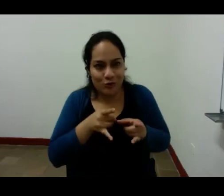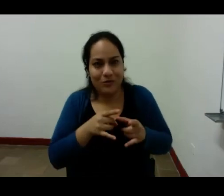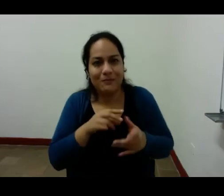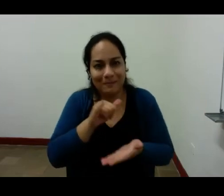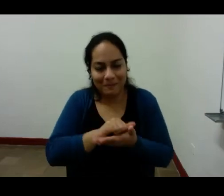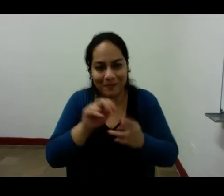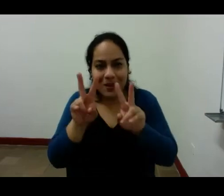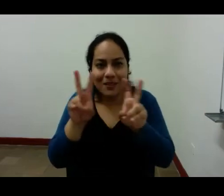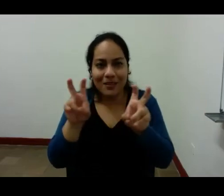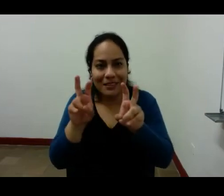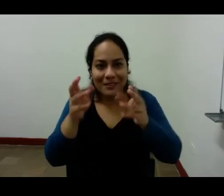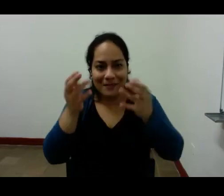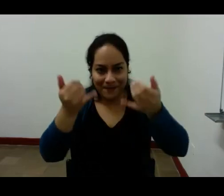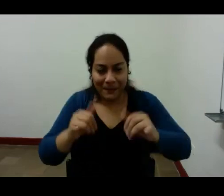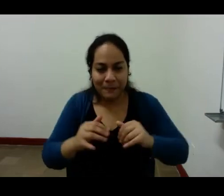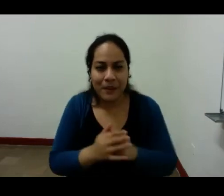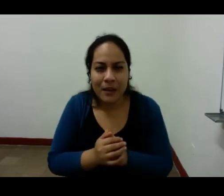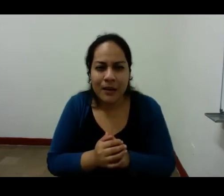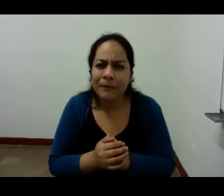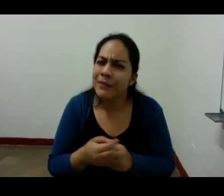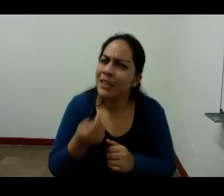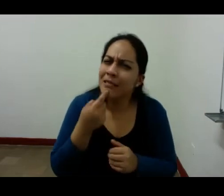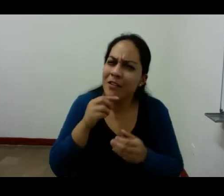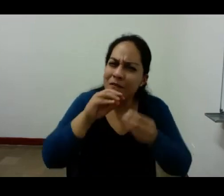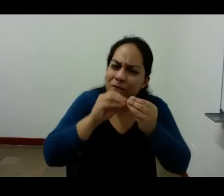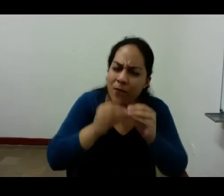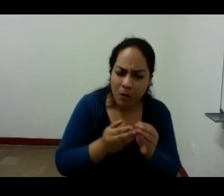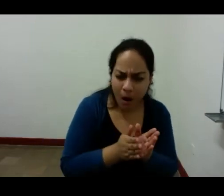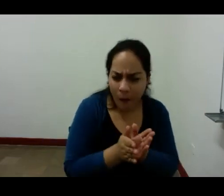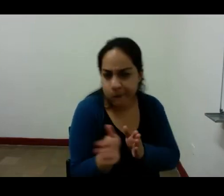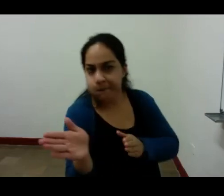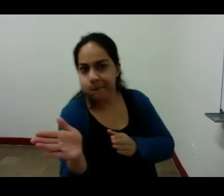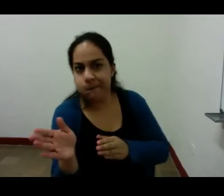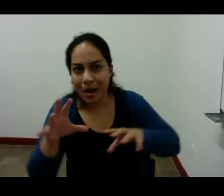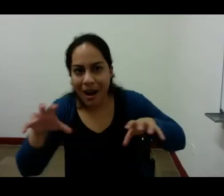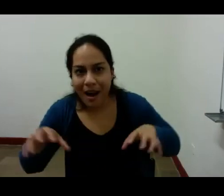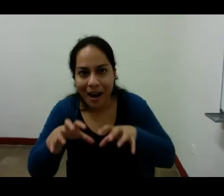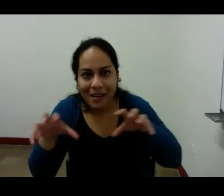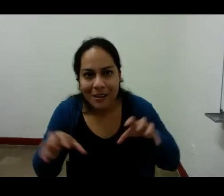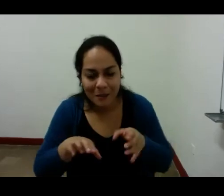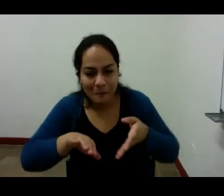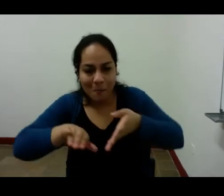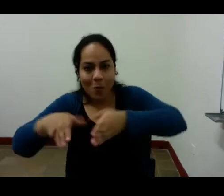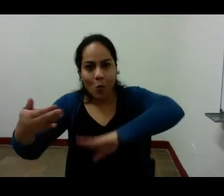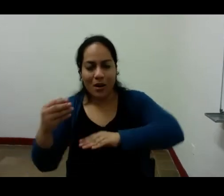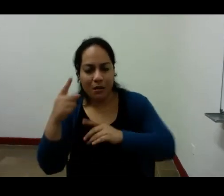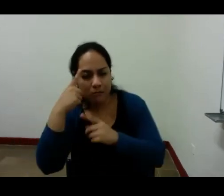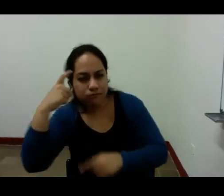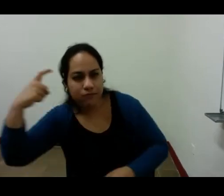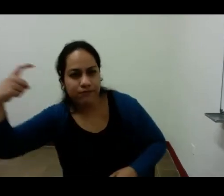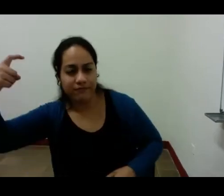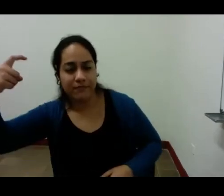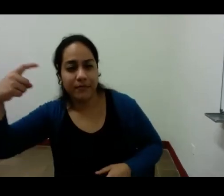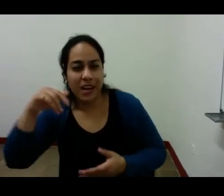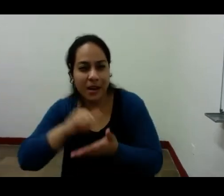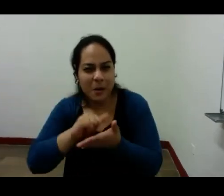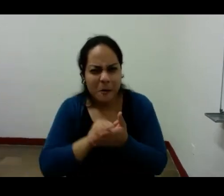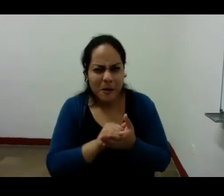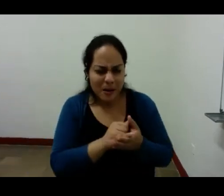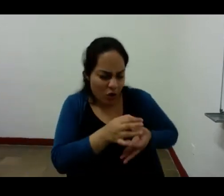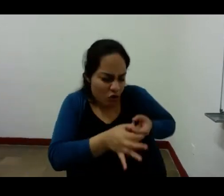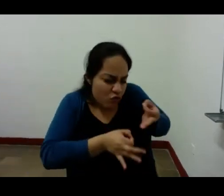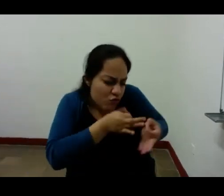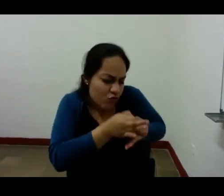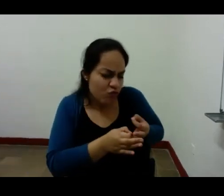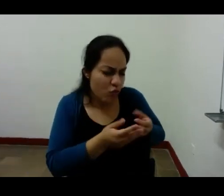es la forma de aislarse de la acción que mata los sueños cultivar sensaciones